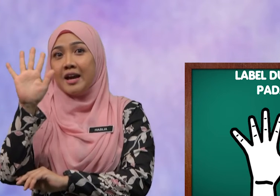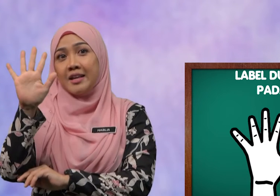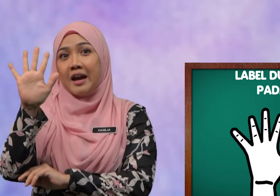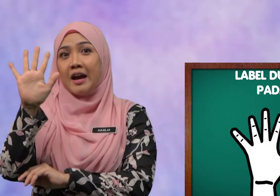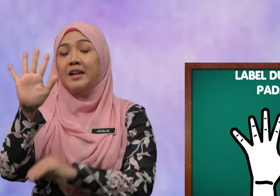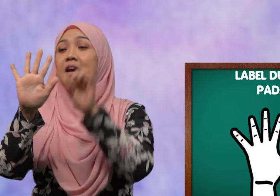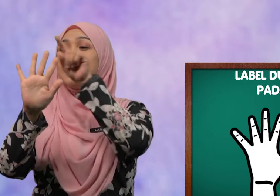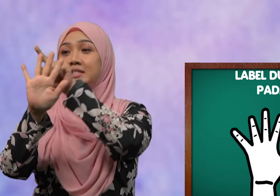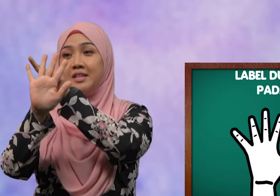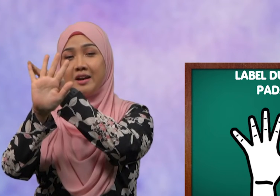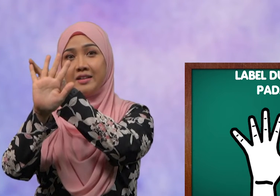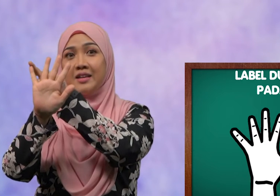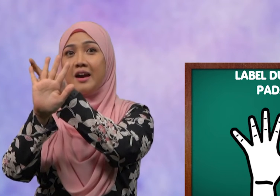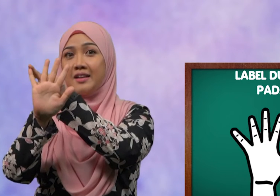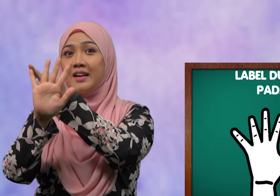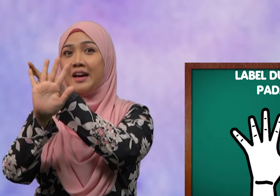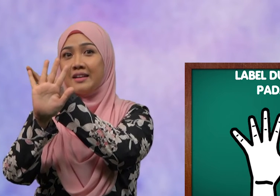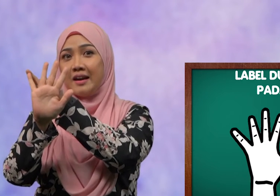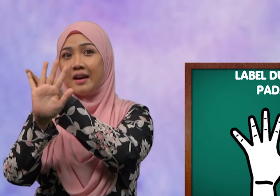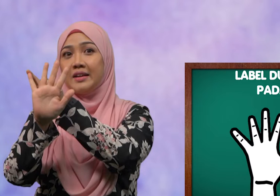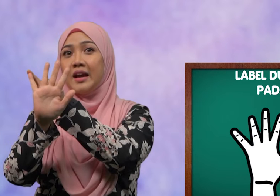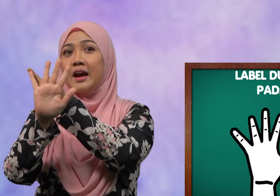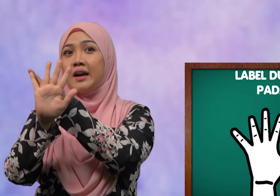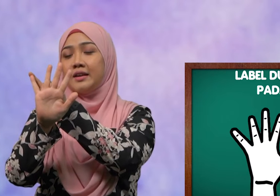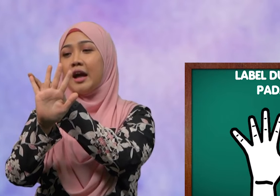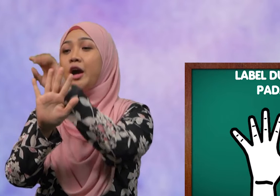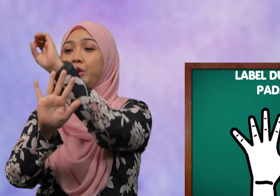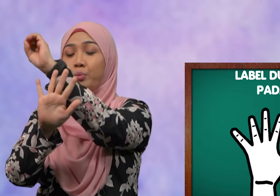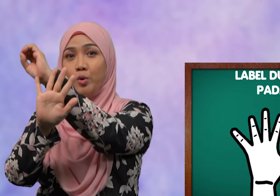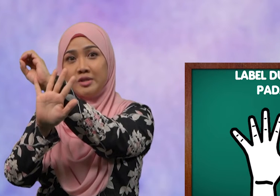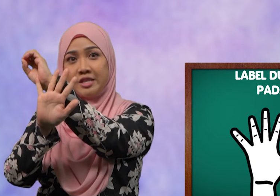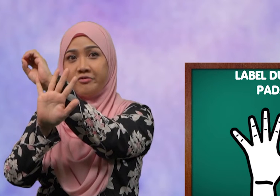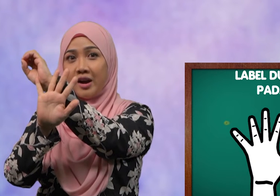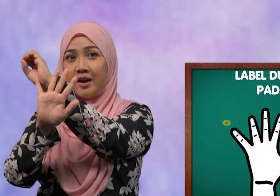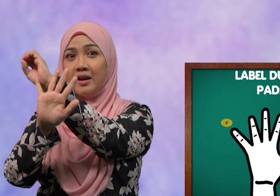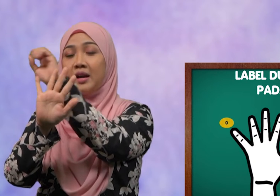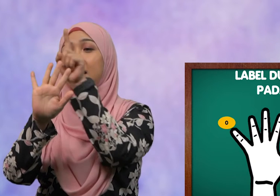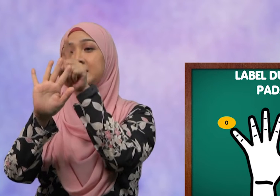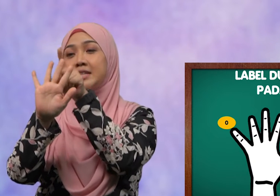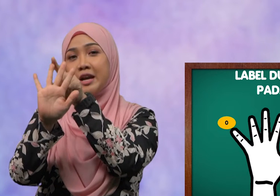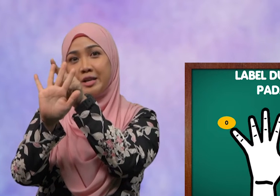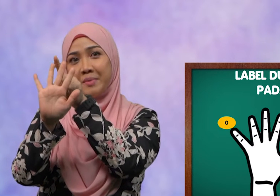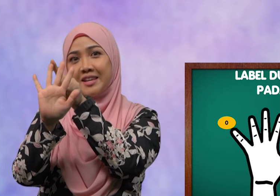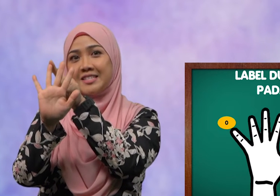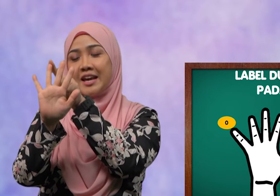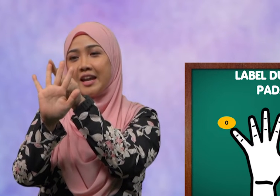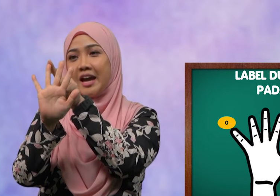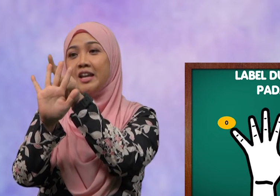kanan Jari anak kanan Adalah nombor sifar Jari manis kanan